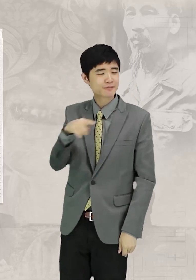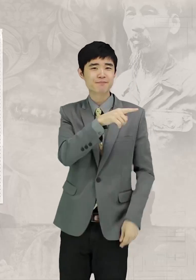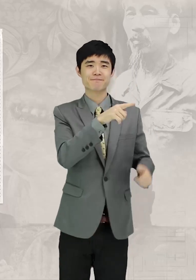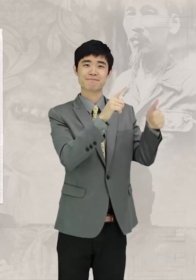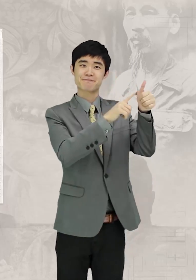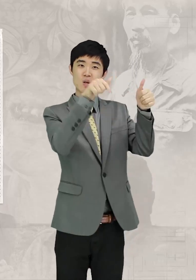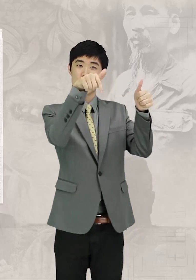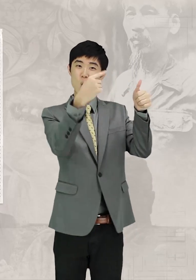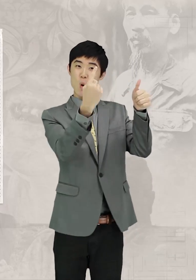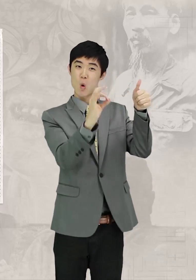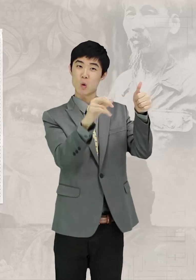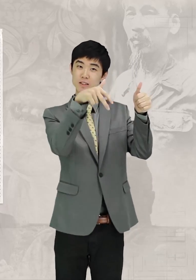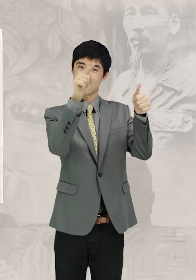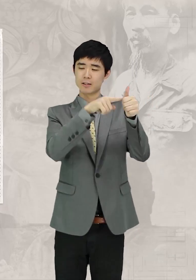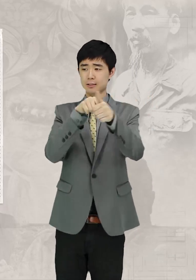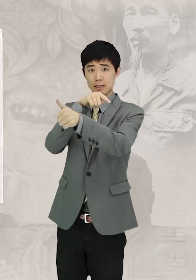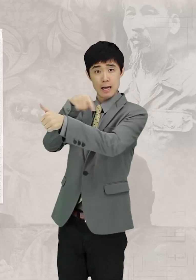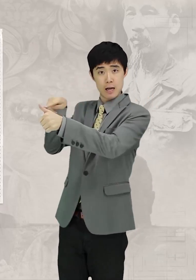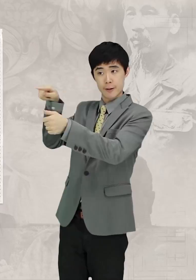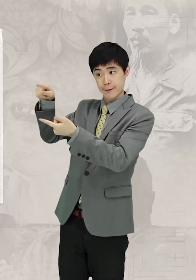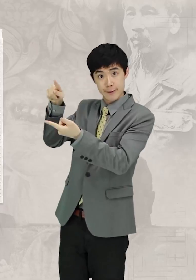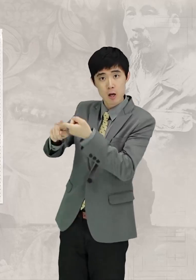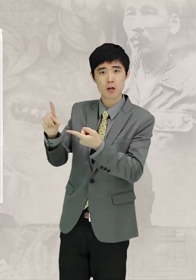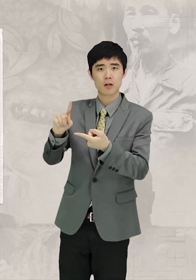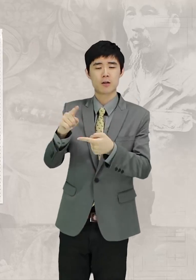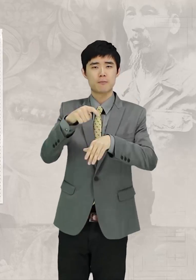이들이 공자의 가르침대로 어진 사람이 된다면